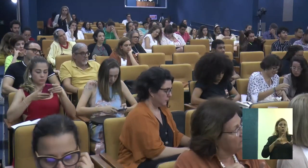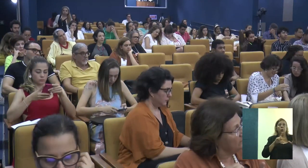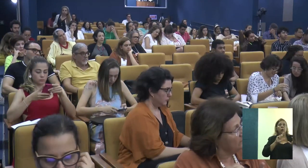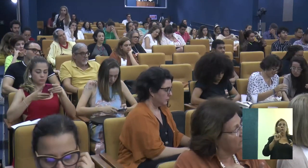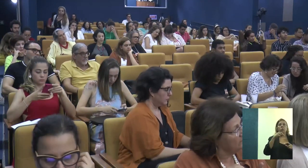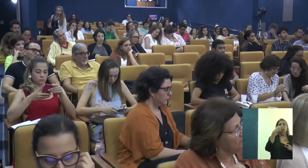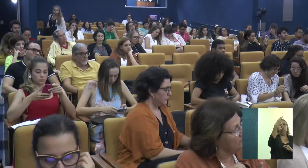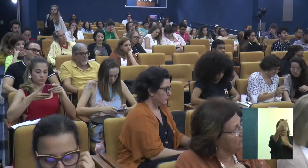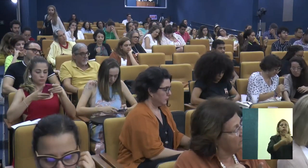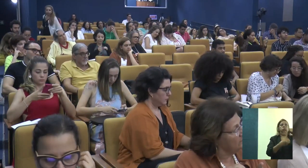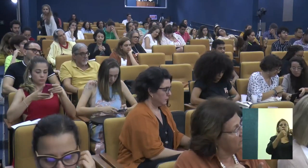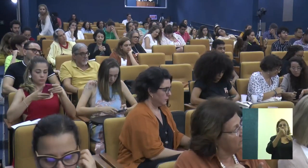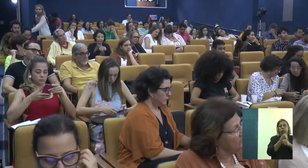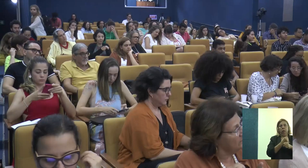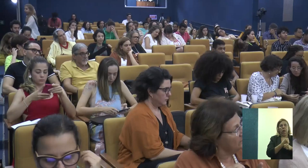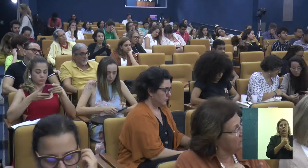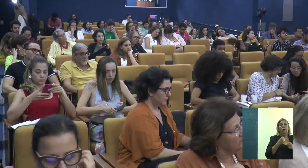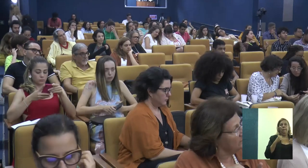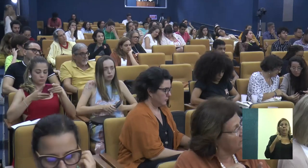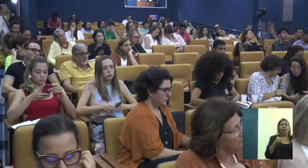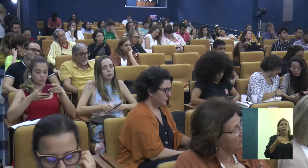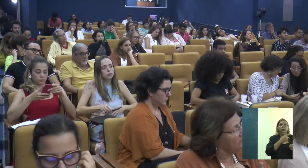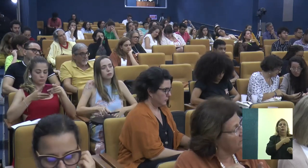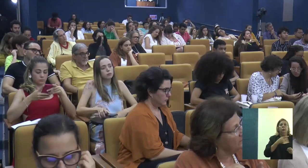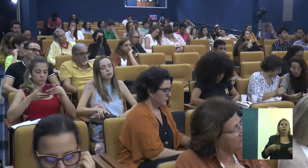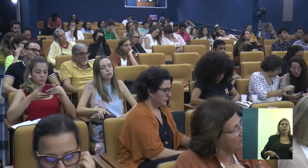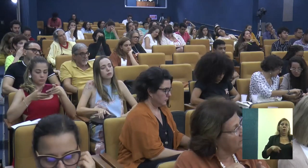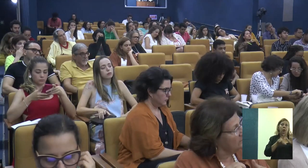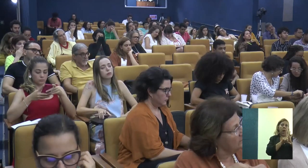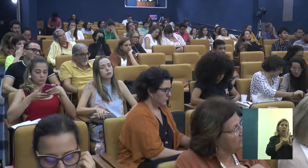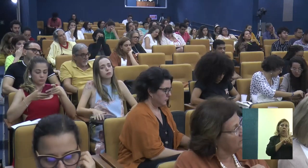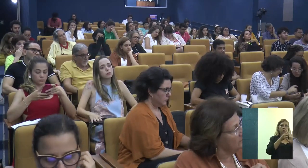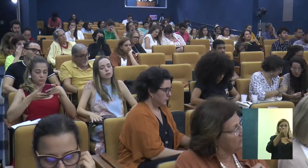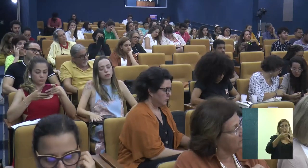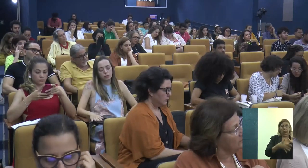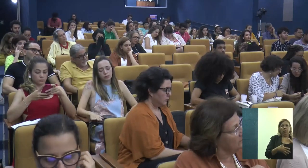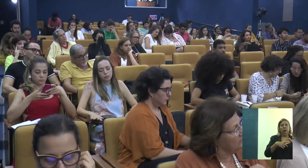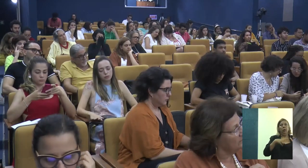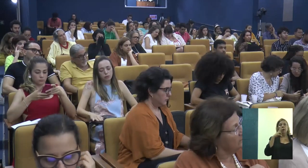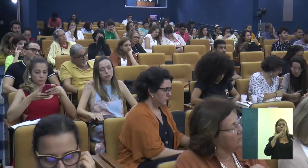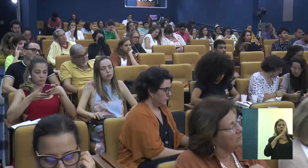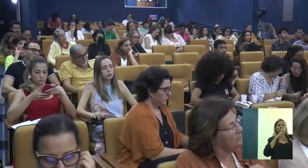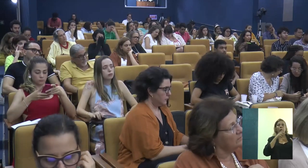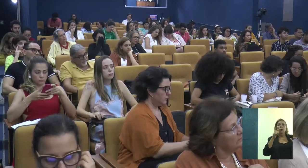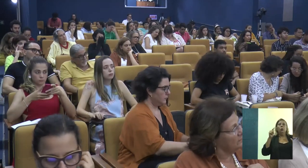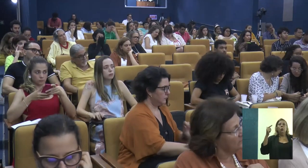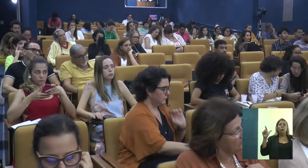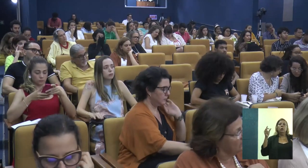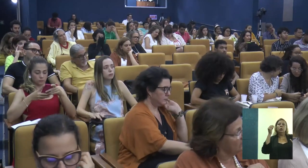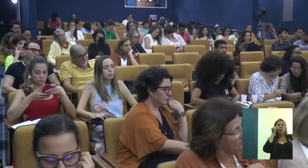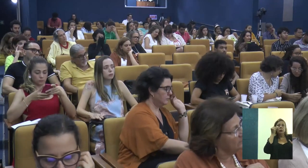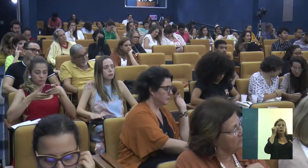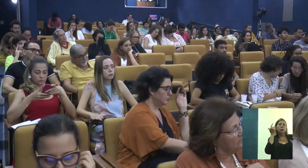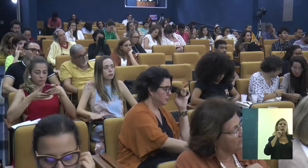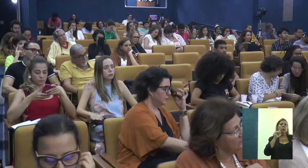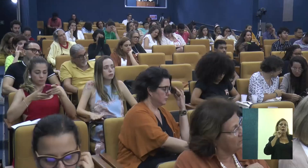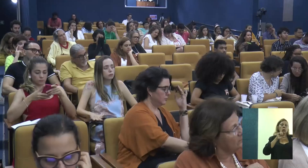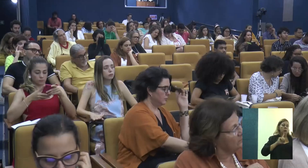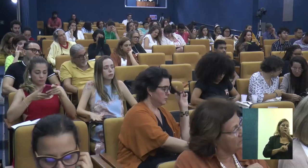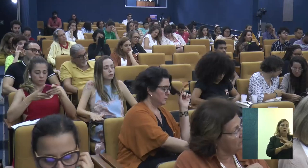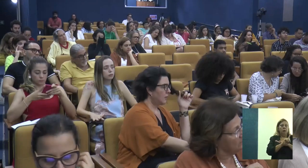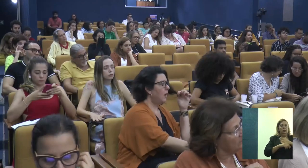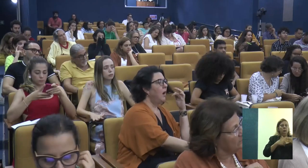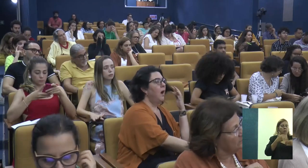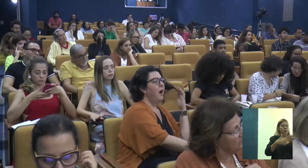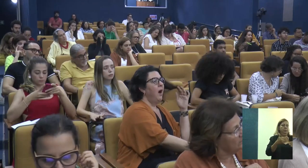do poder público daqui a três anos, a lei diz isso, tá certo? Então, é urgente, a gente tem que ter outras alternativas para poder